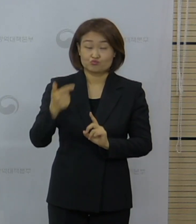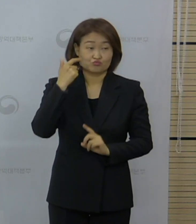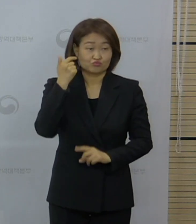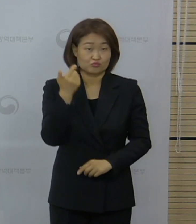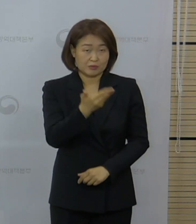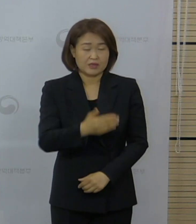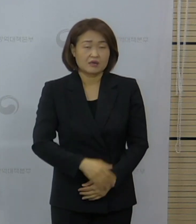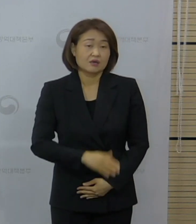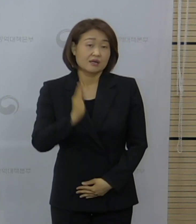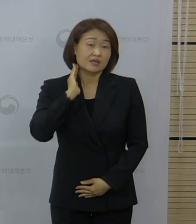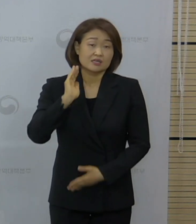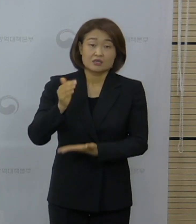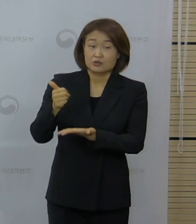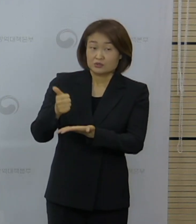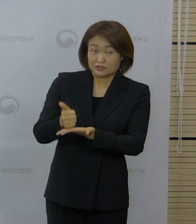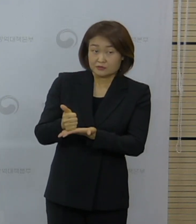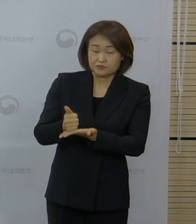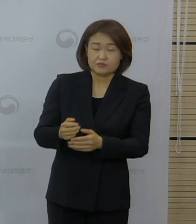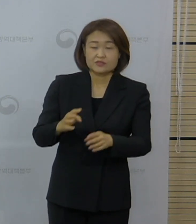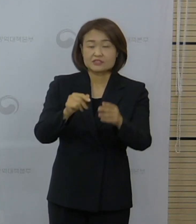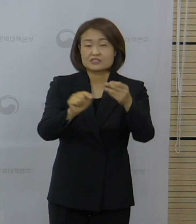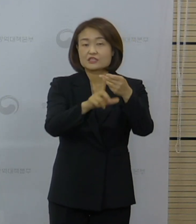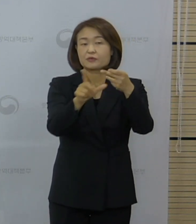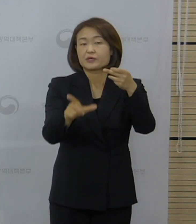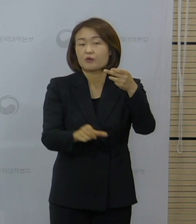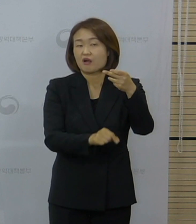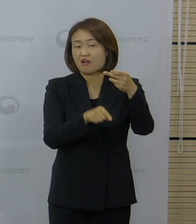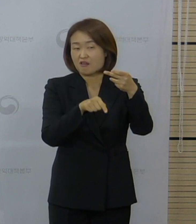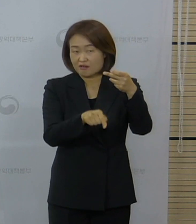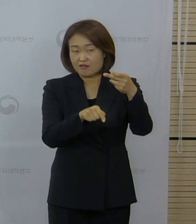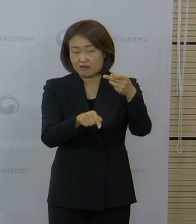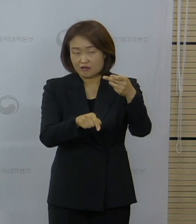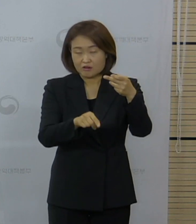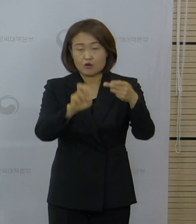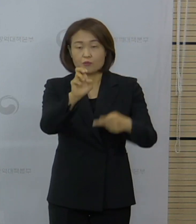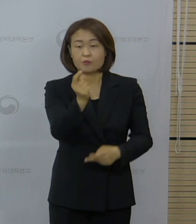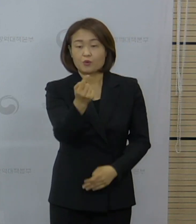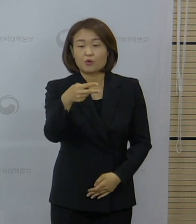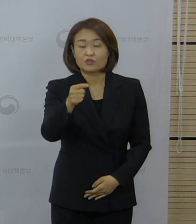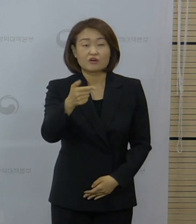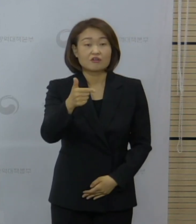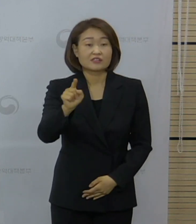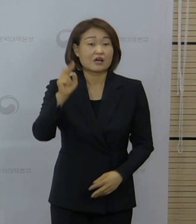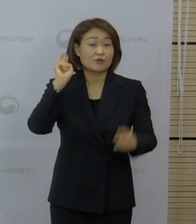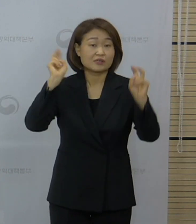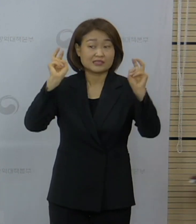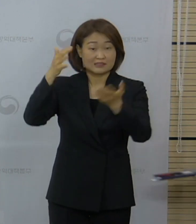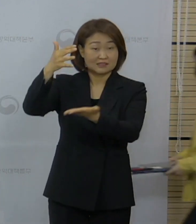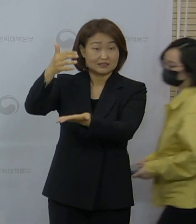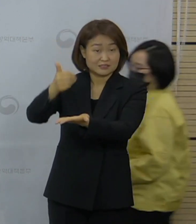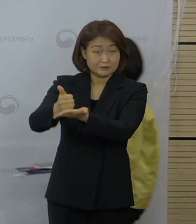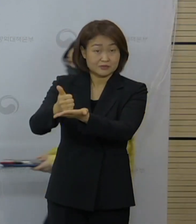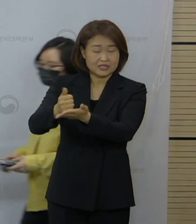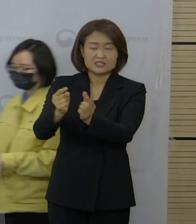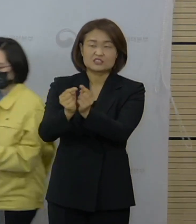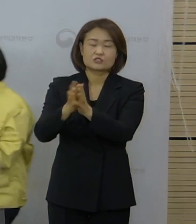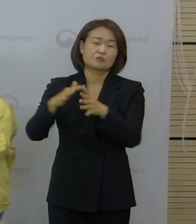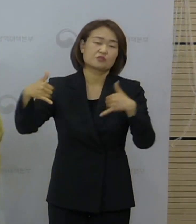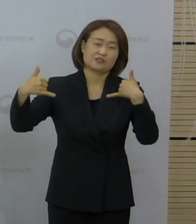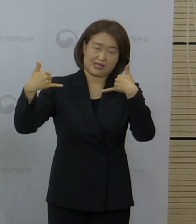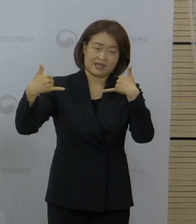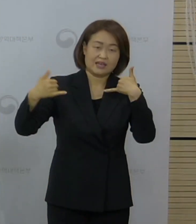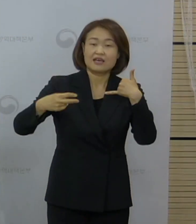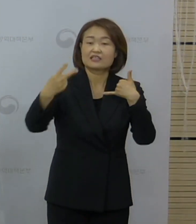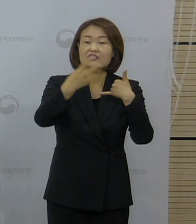대통령께서 지난해 12월 모더나 CEO와 직접 통화한 후 백신 2천만 명분 구매